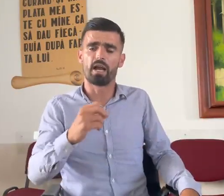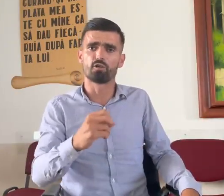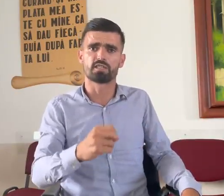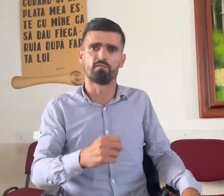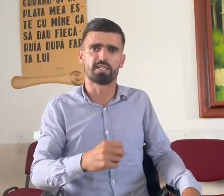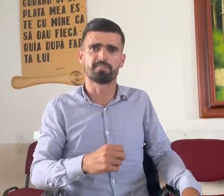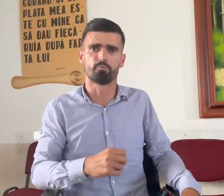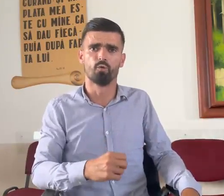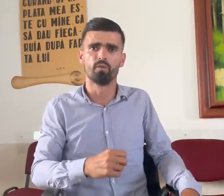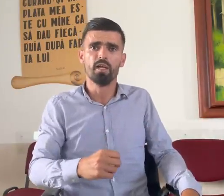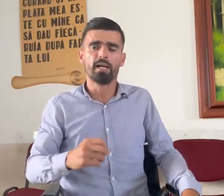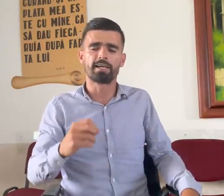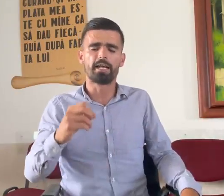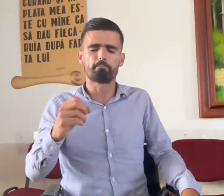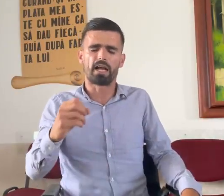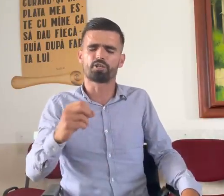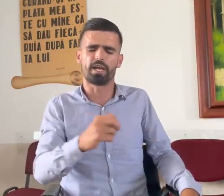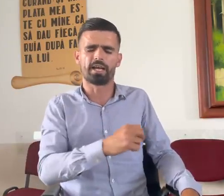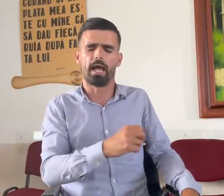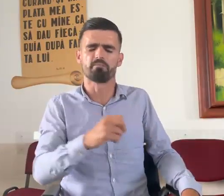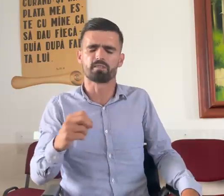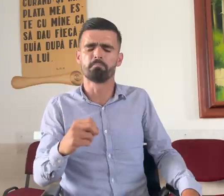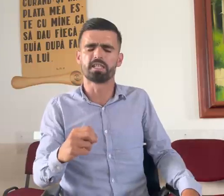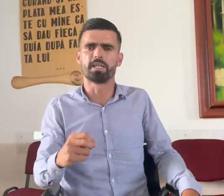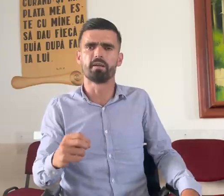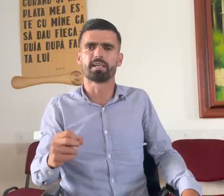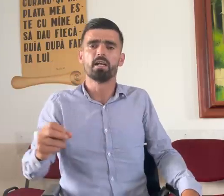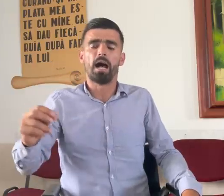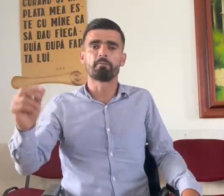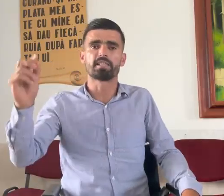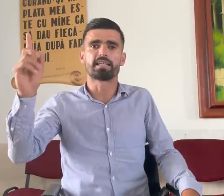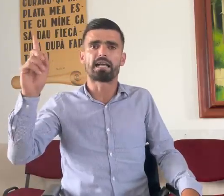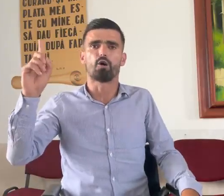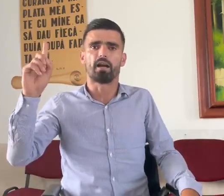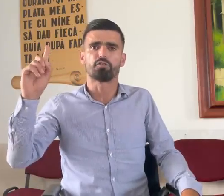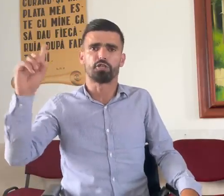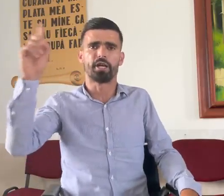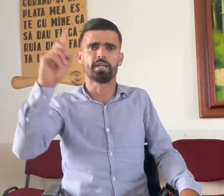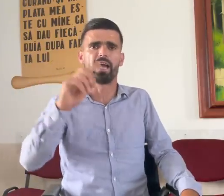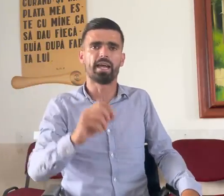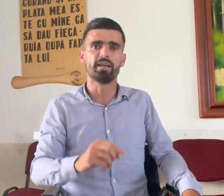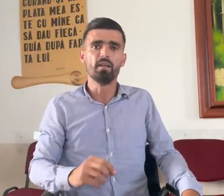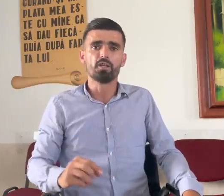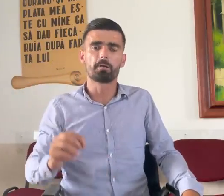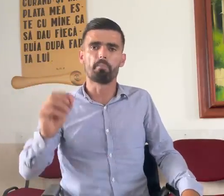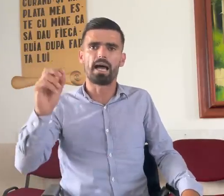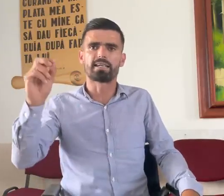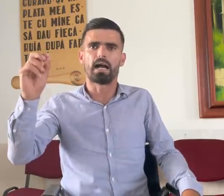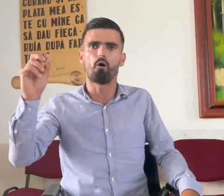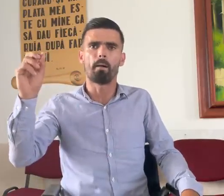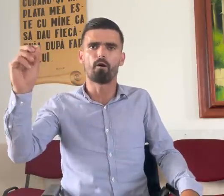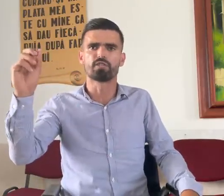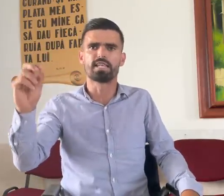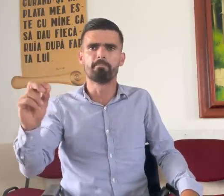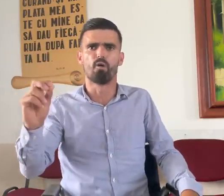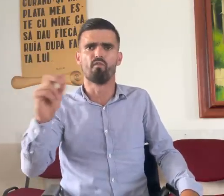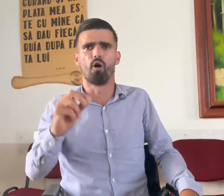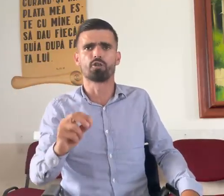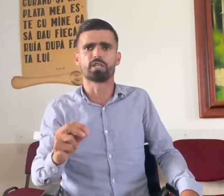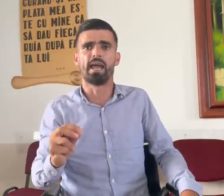vreau să vă spun, în clipa aceea n-am simțit nimic, am strigat doar cine-i și parcă au auzit o voce,